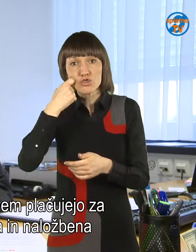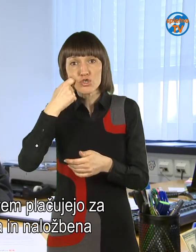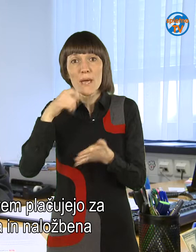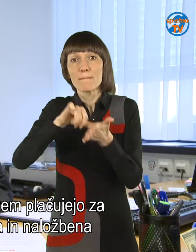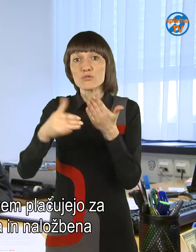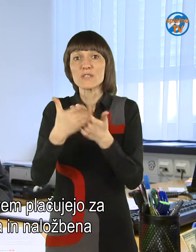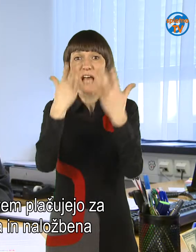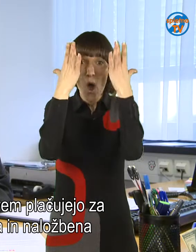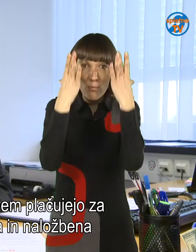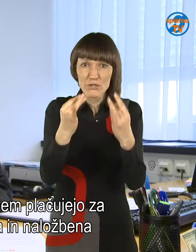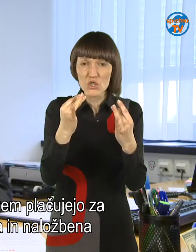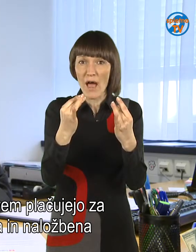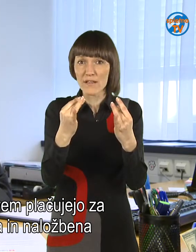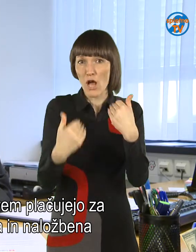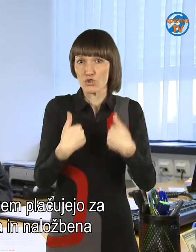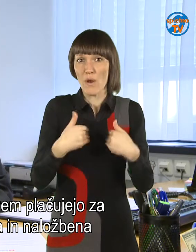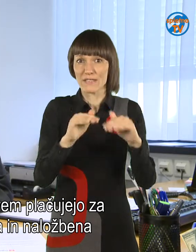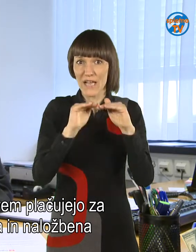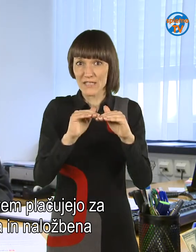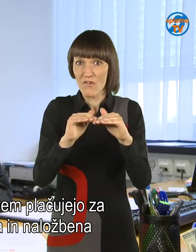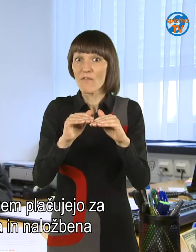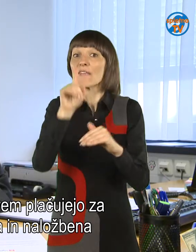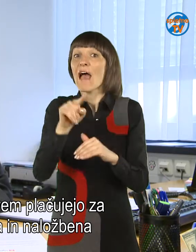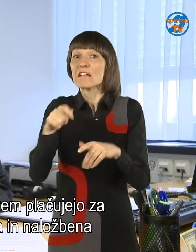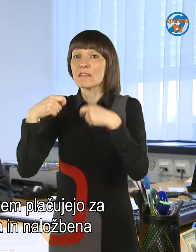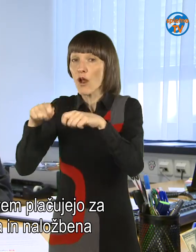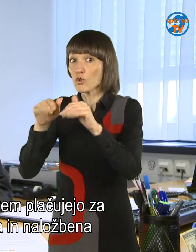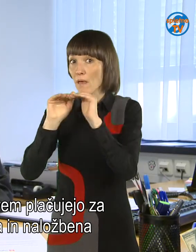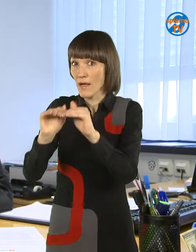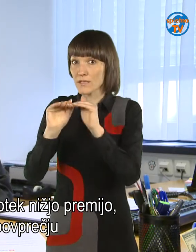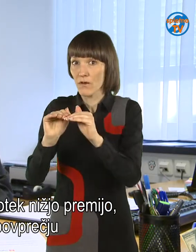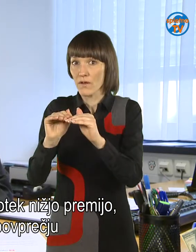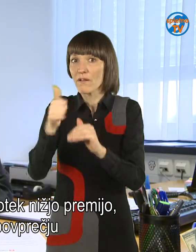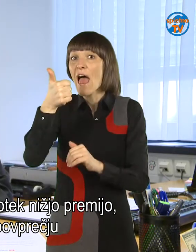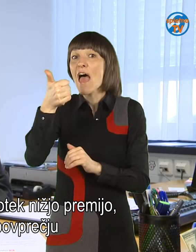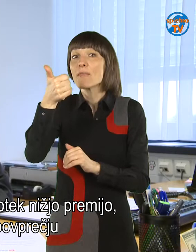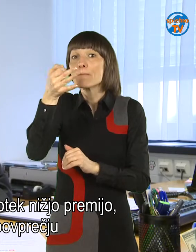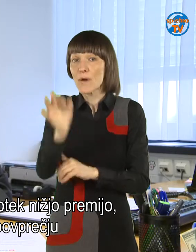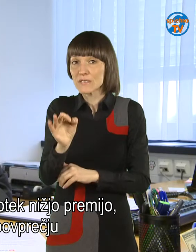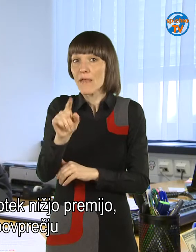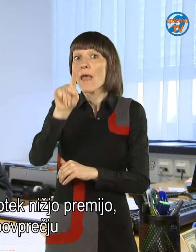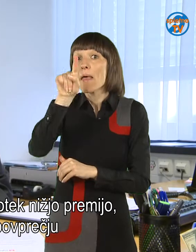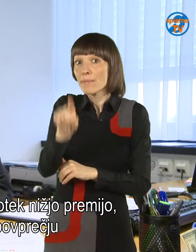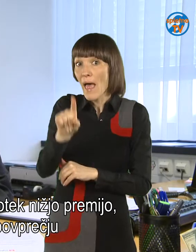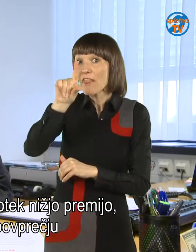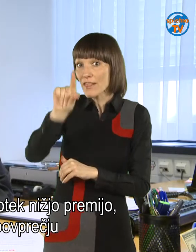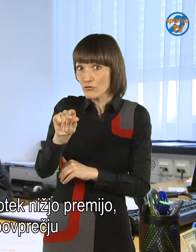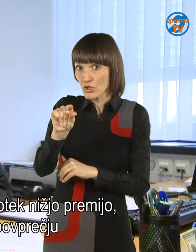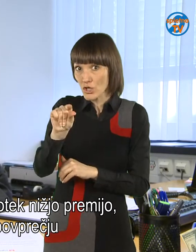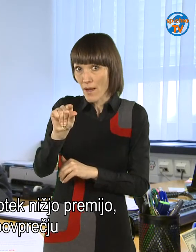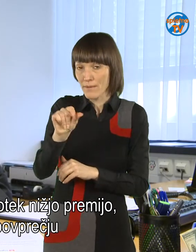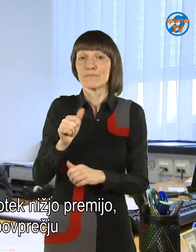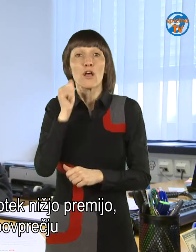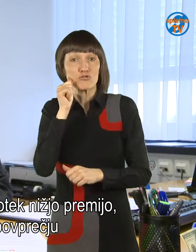življenska zavarovanja in naložbena zavarovanja slab odstotek. nižjo premijo, ženske pa